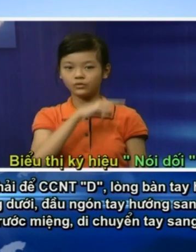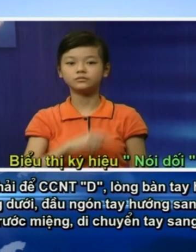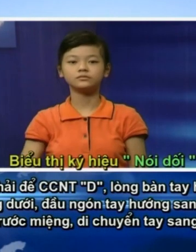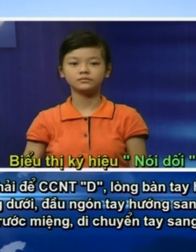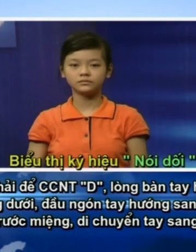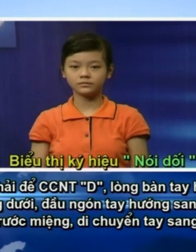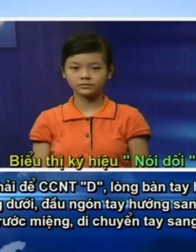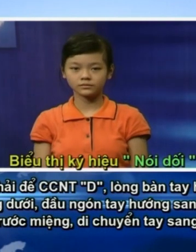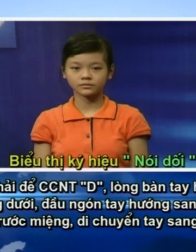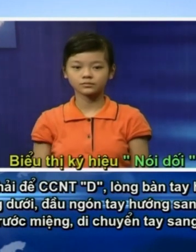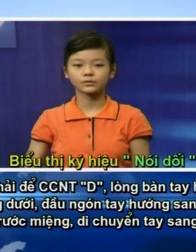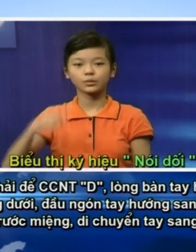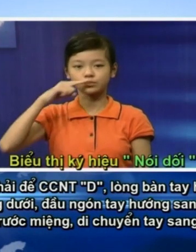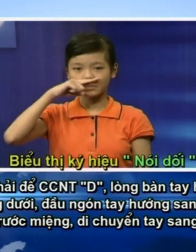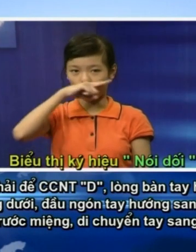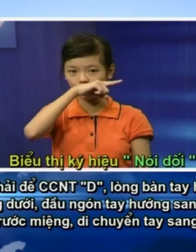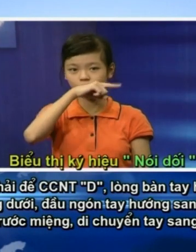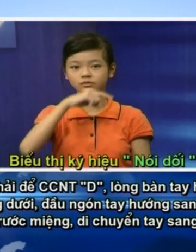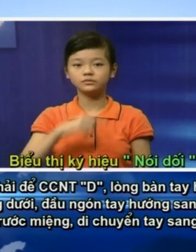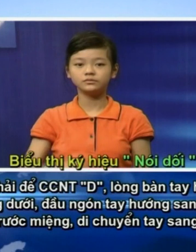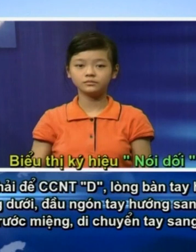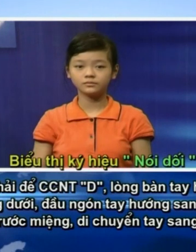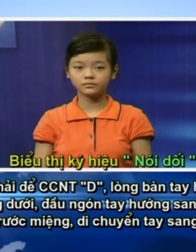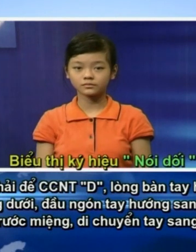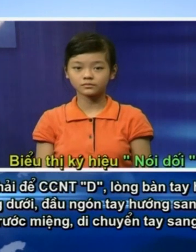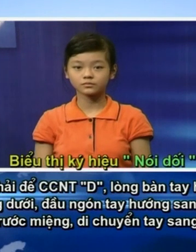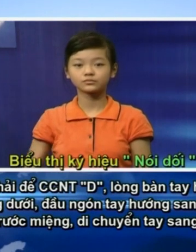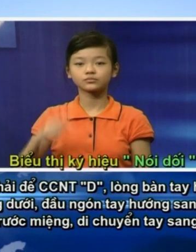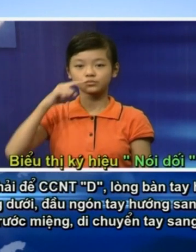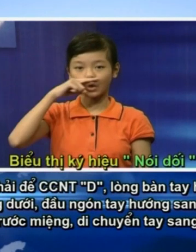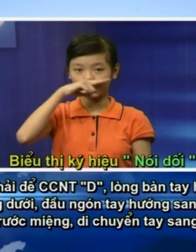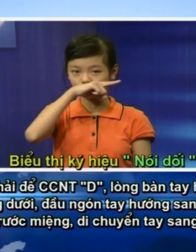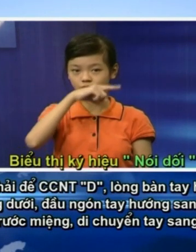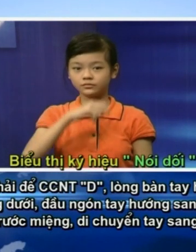xuống dưới Đầu ngón tay hướng sang trái Đặt trước miệng Di chuyển tay sang trái